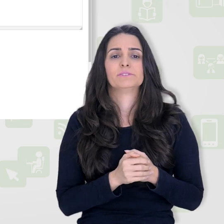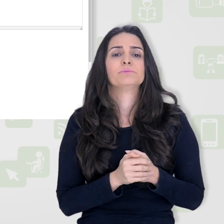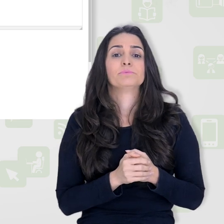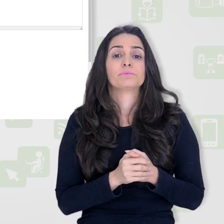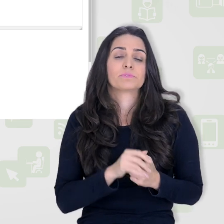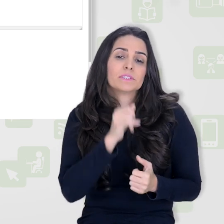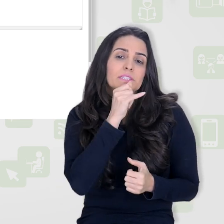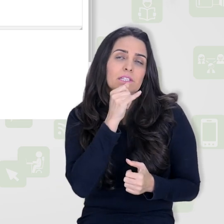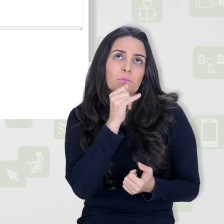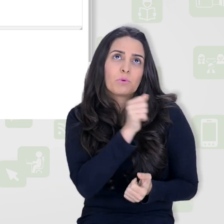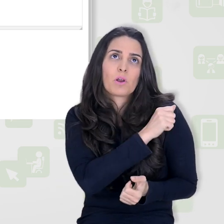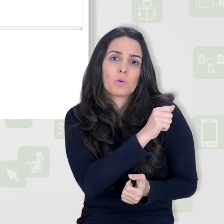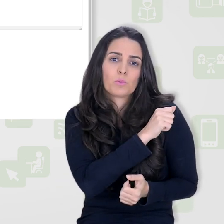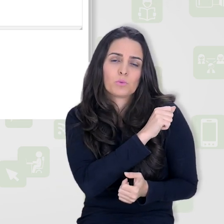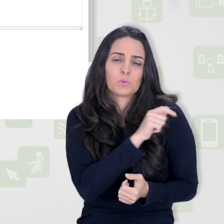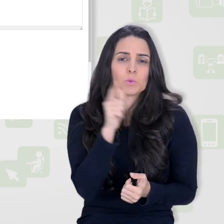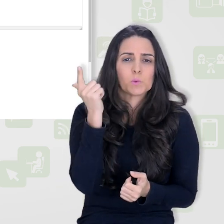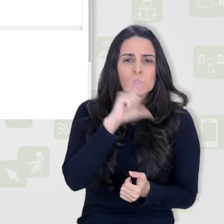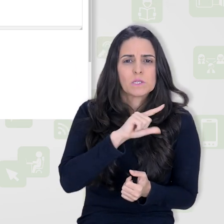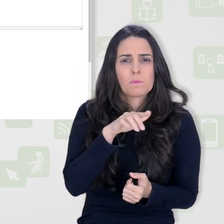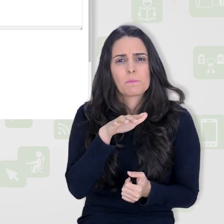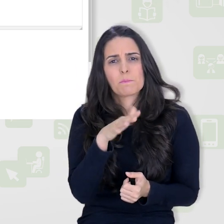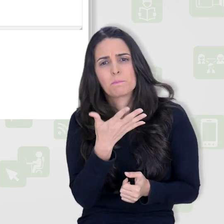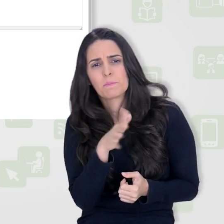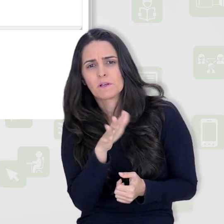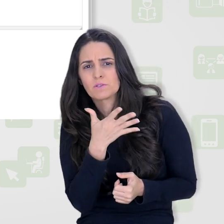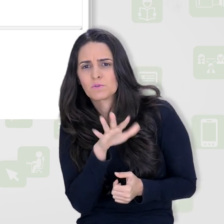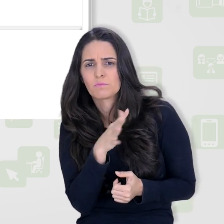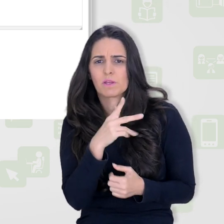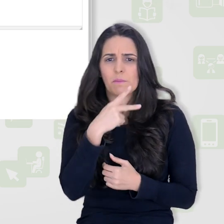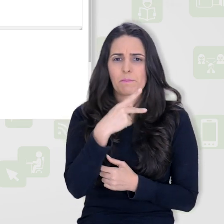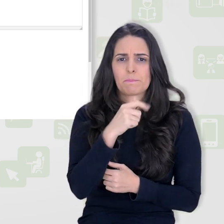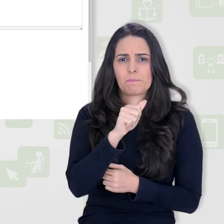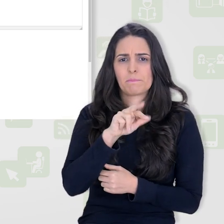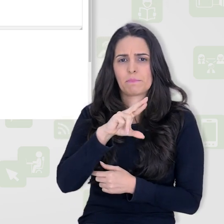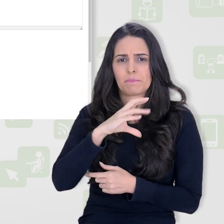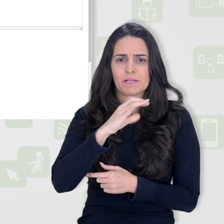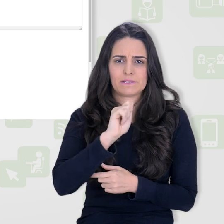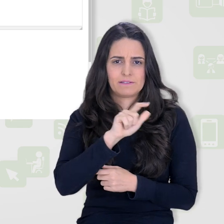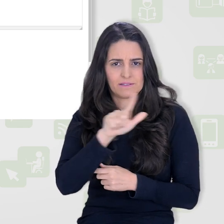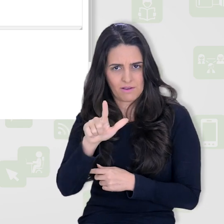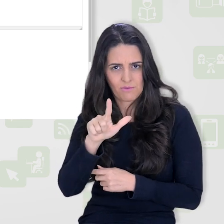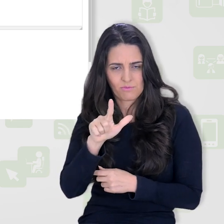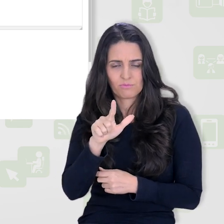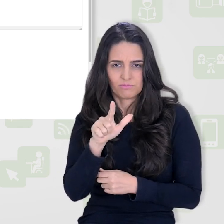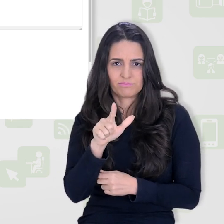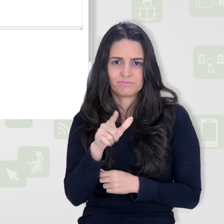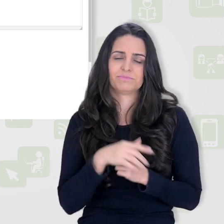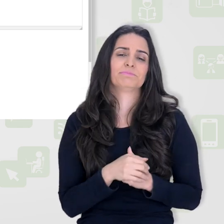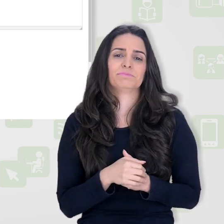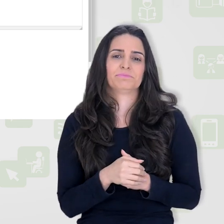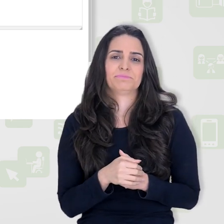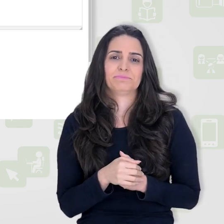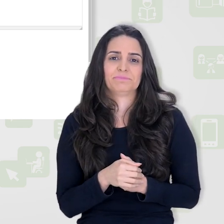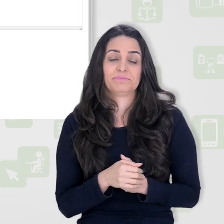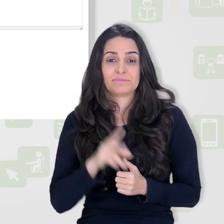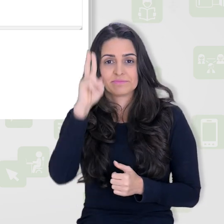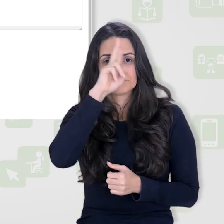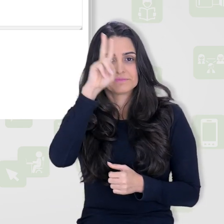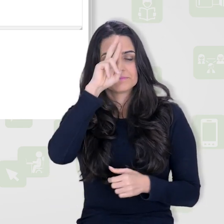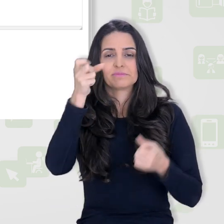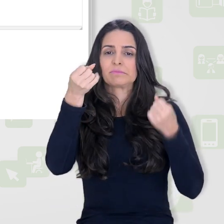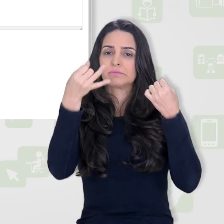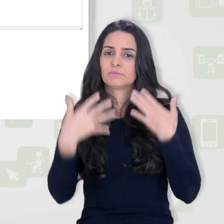Aqui, um aluno que atendeu de forma parcial. E aí, como eu falei, é